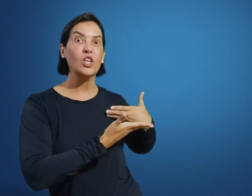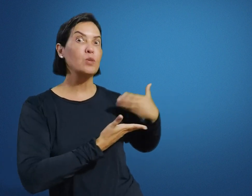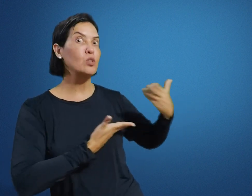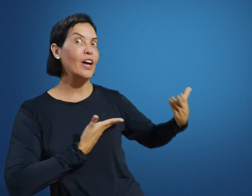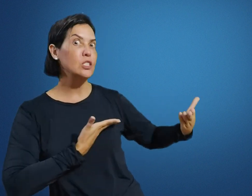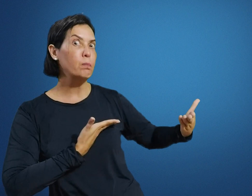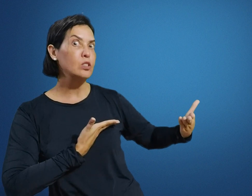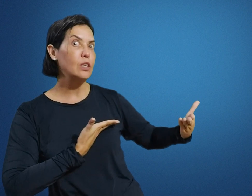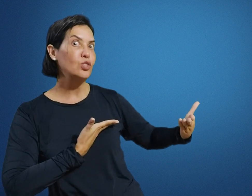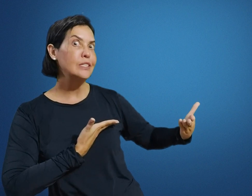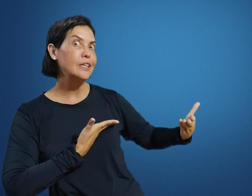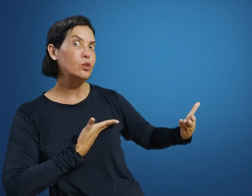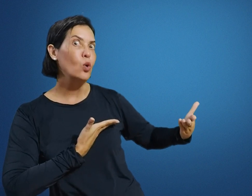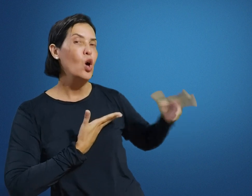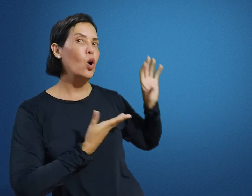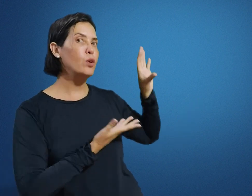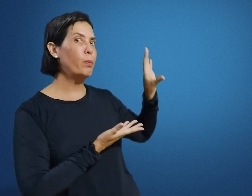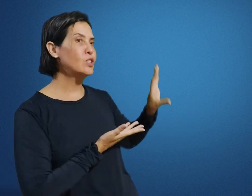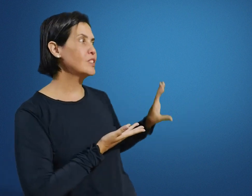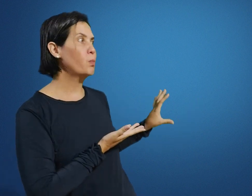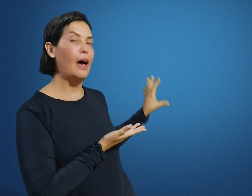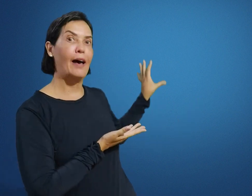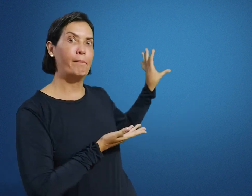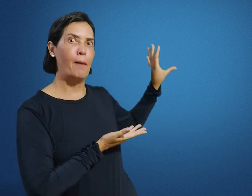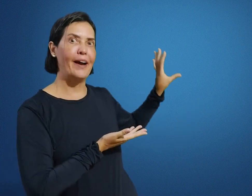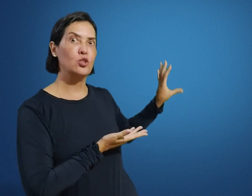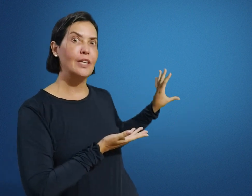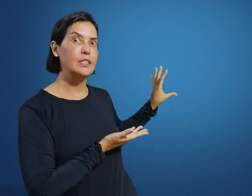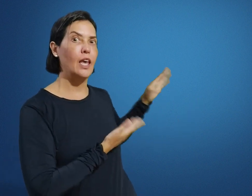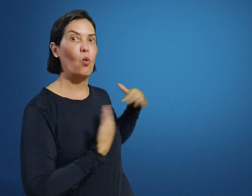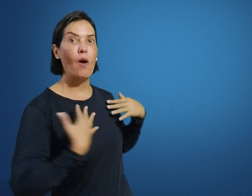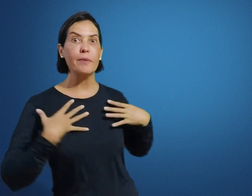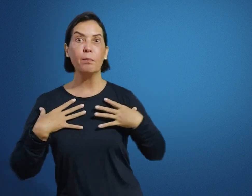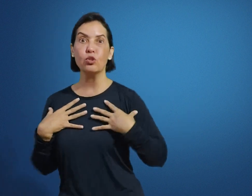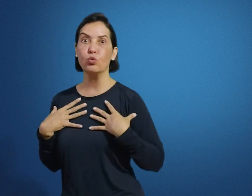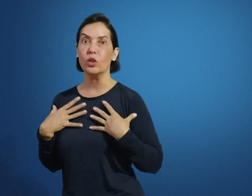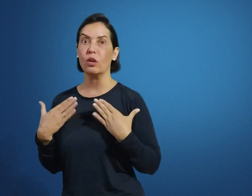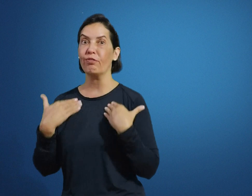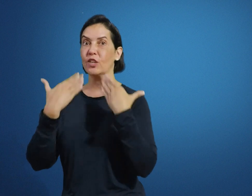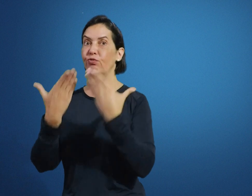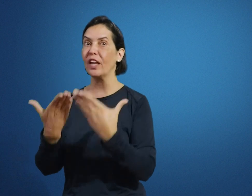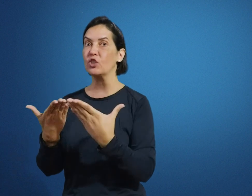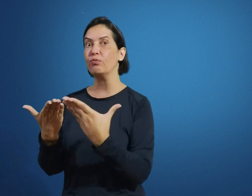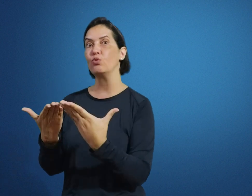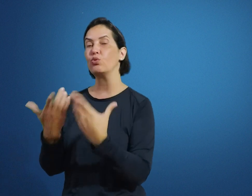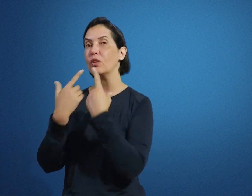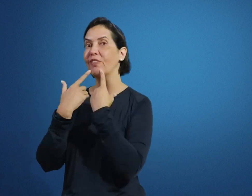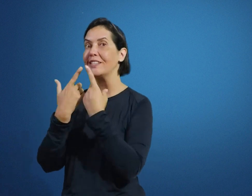que tipo de imagens eu posso estar utilizando, como que eu posso fazer a parte do desenho, qual a minha postura, eu tenho que ficar de frente, se for um surdo que faz